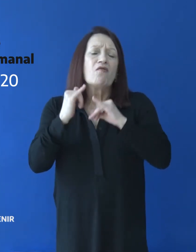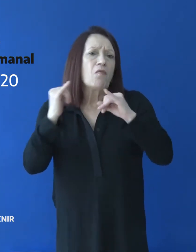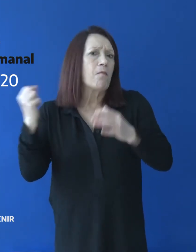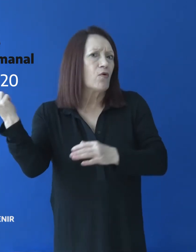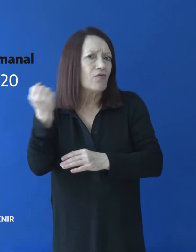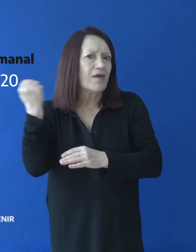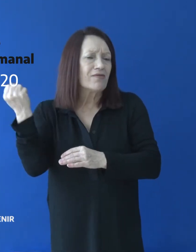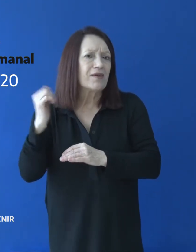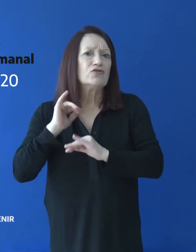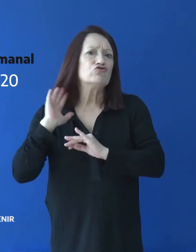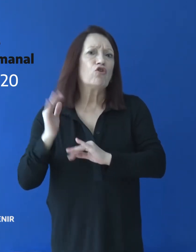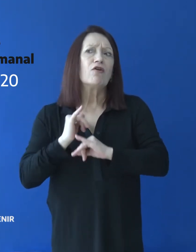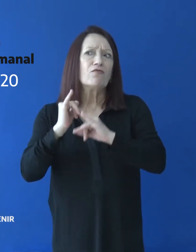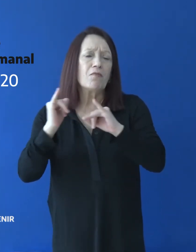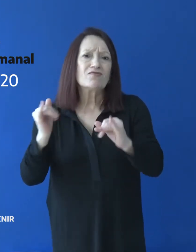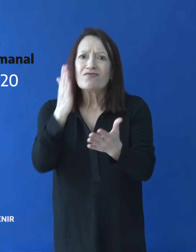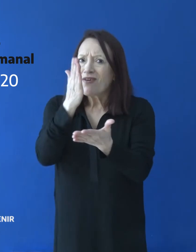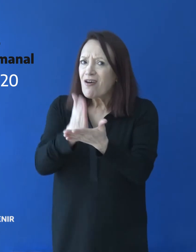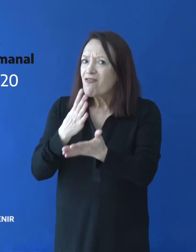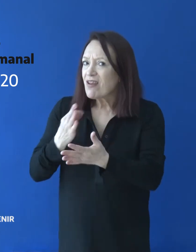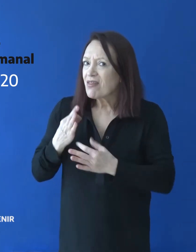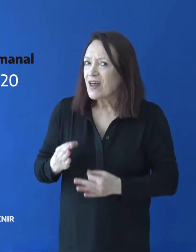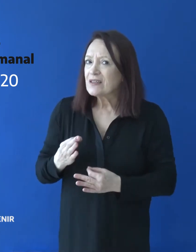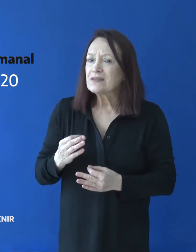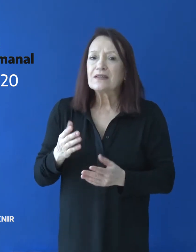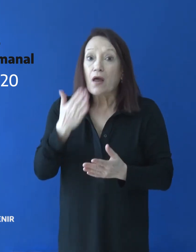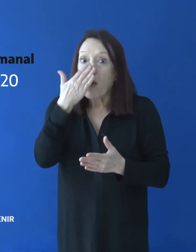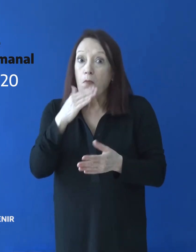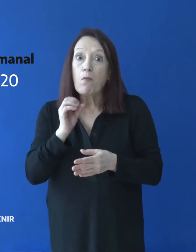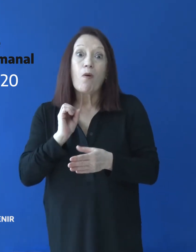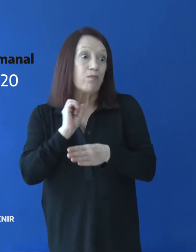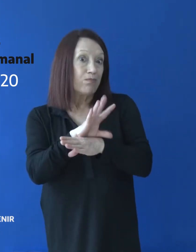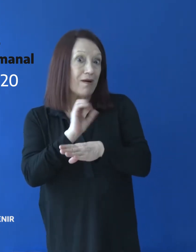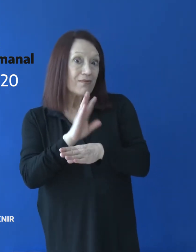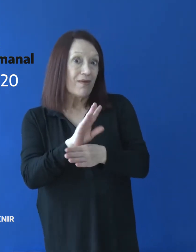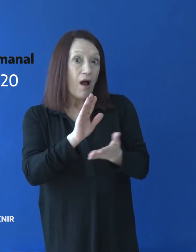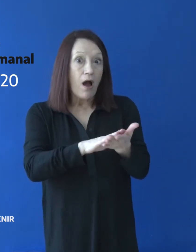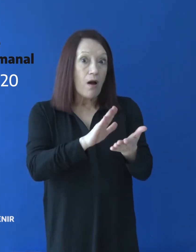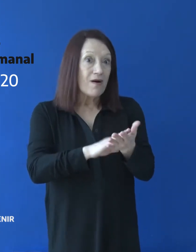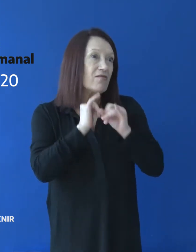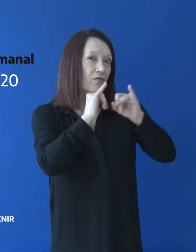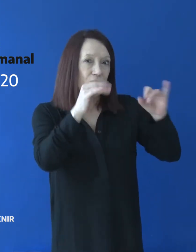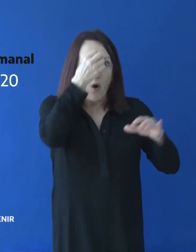brindar información fidedigna, la cual es inmediatamente remitida a la base provincial de datos.